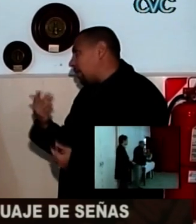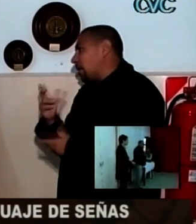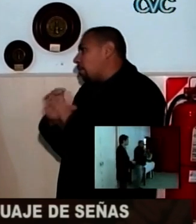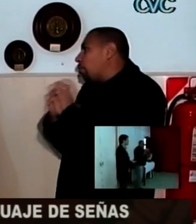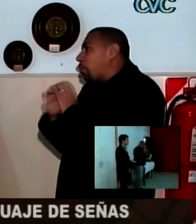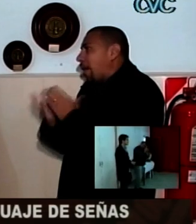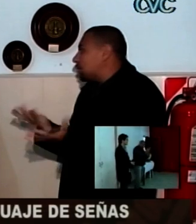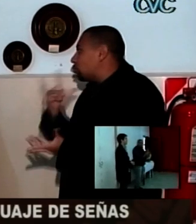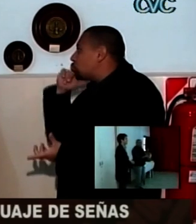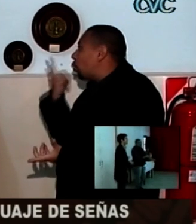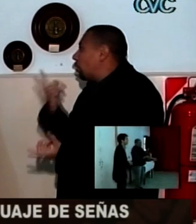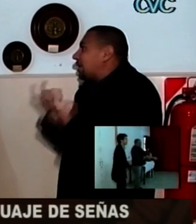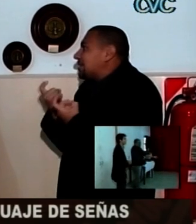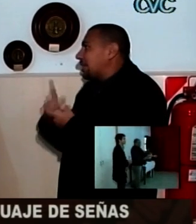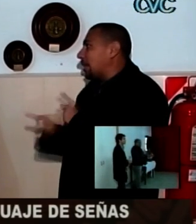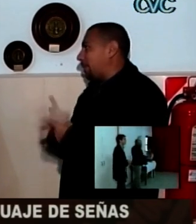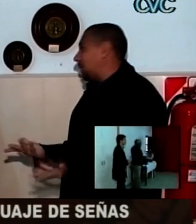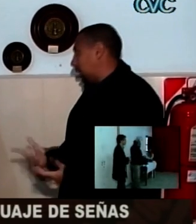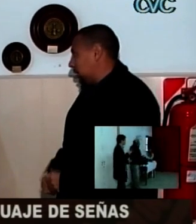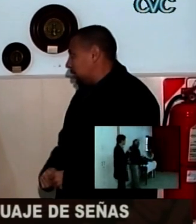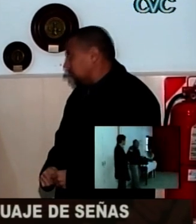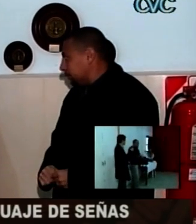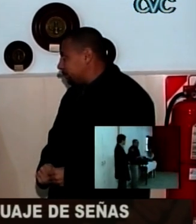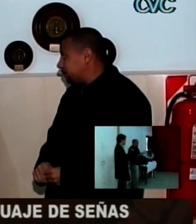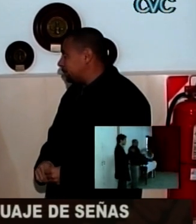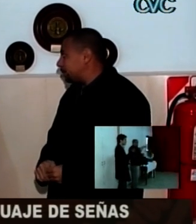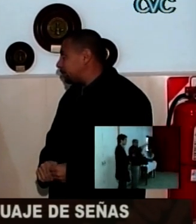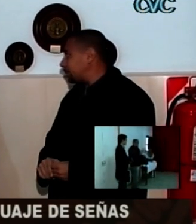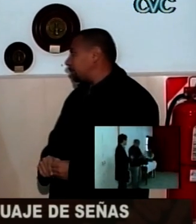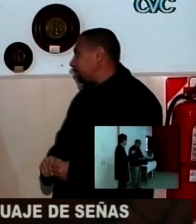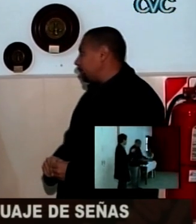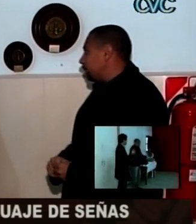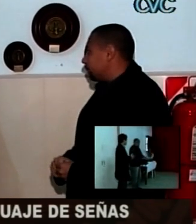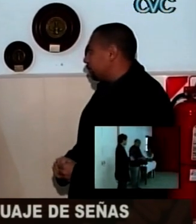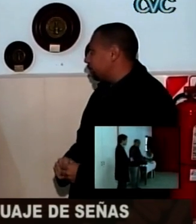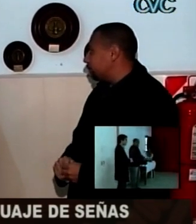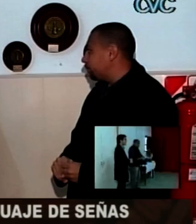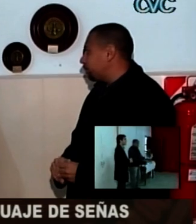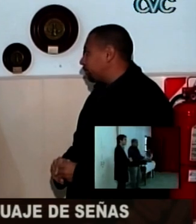Pero, es decir, sí, no es muy difícil. Quizás si quiere llegar a ser intérprete sí tiene que estudiar un poco más.